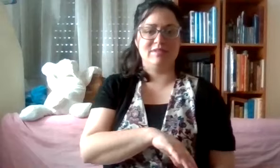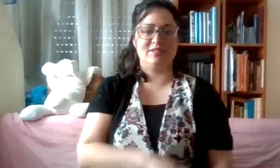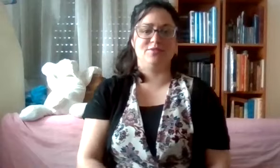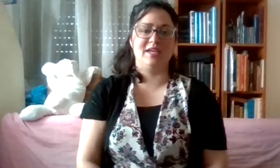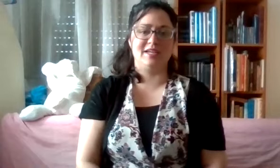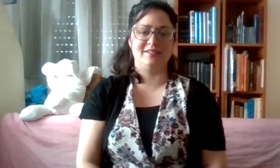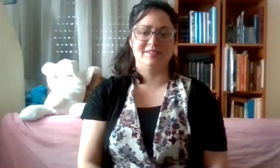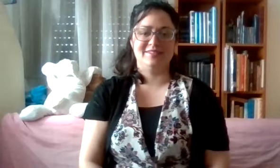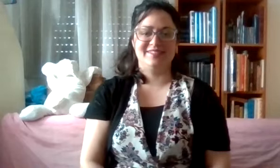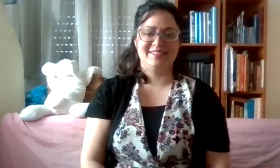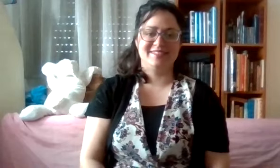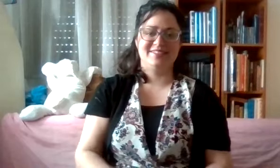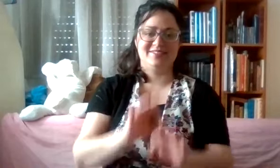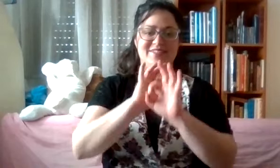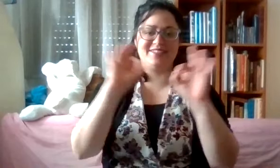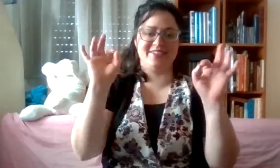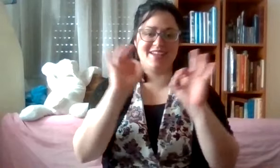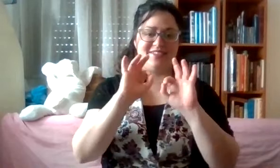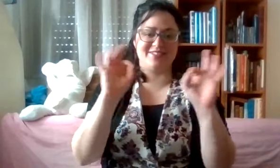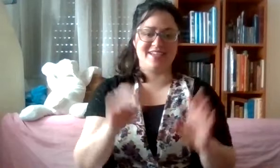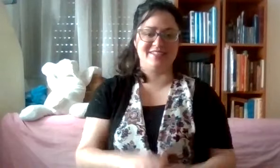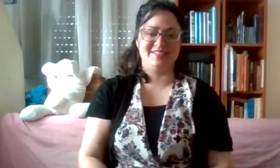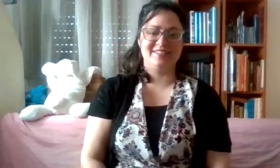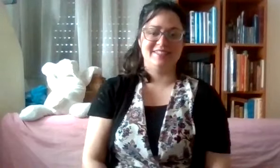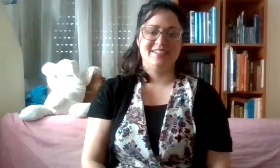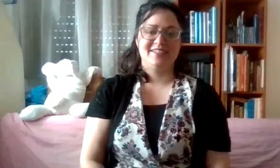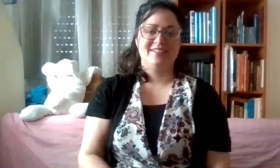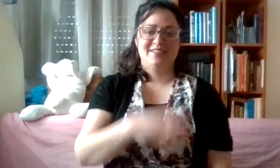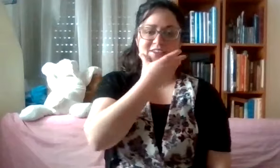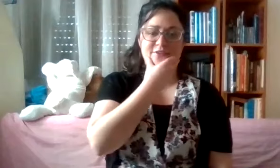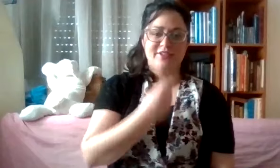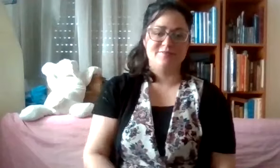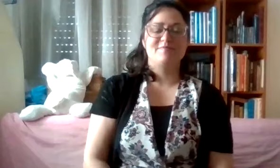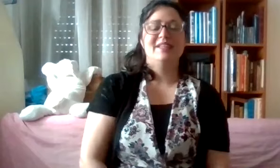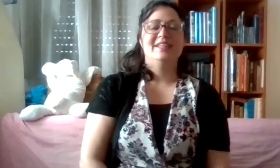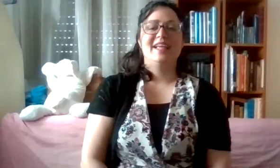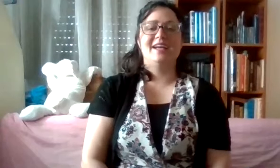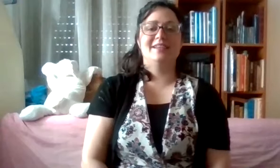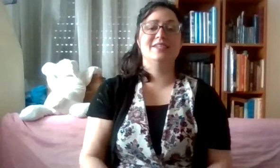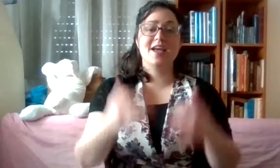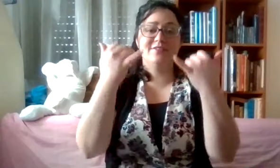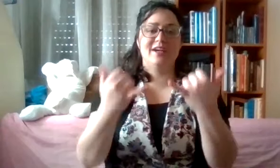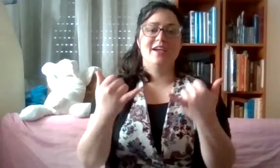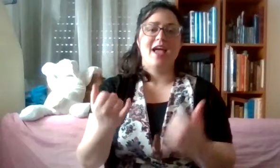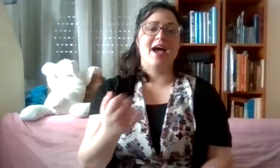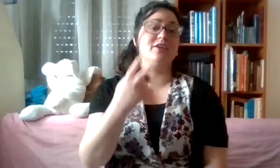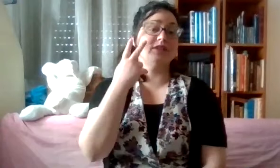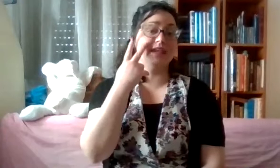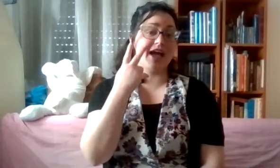מצוין. מצוין, מצוין. יופי. אז עכשיו, אני רוצה